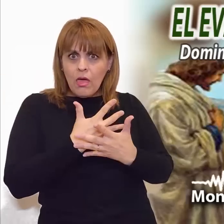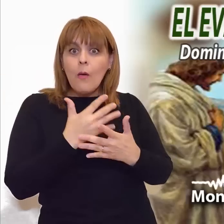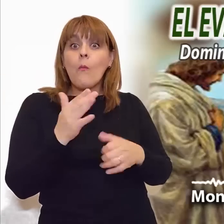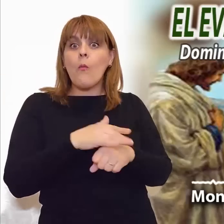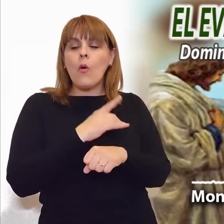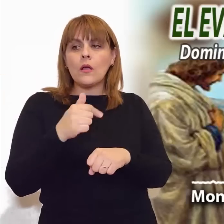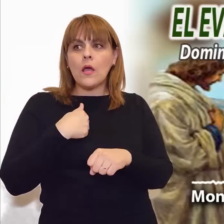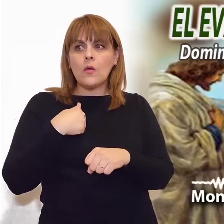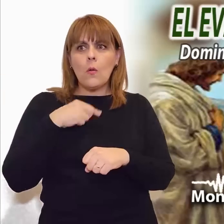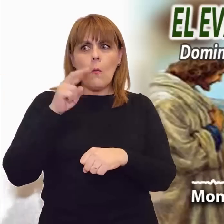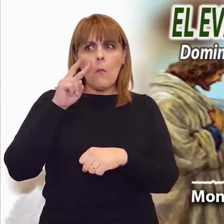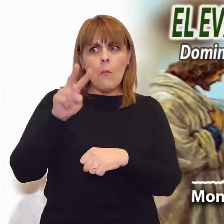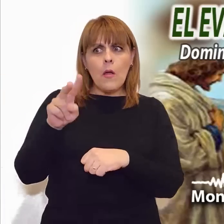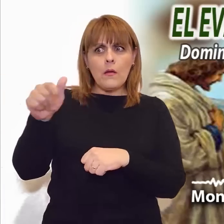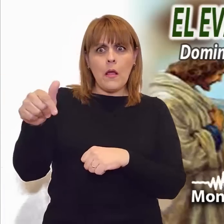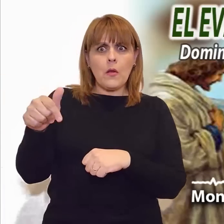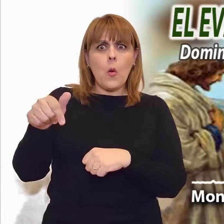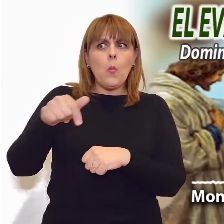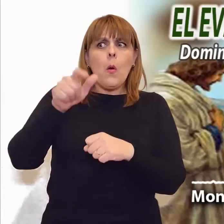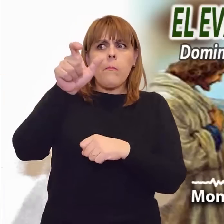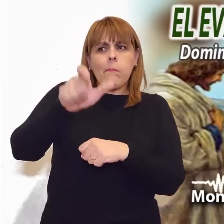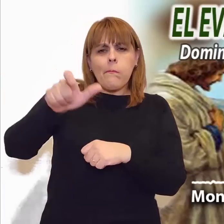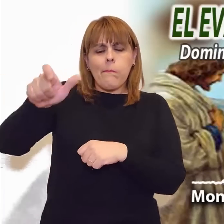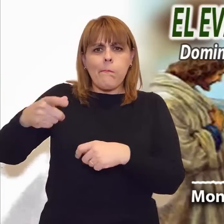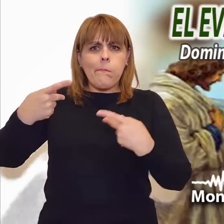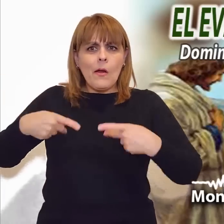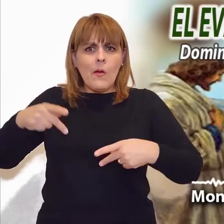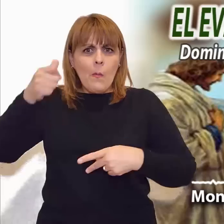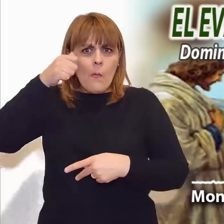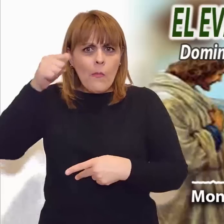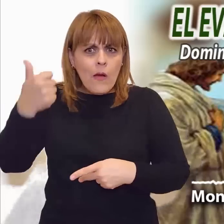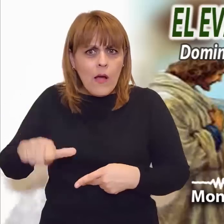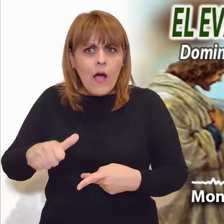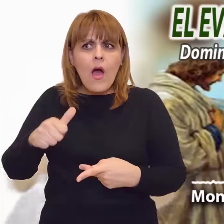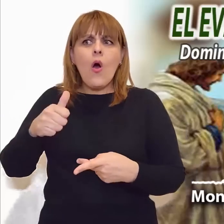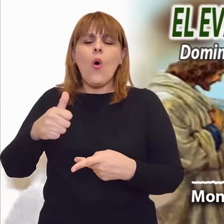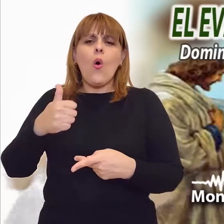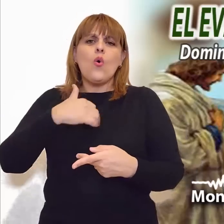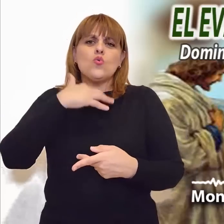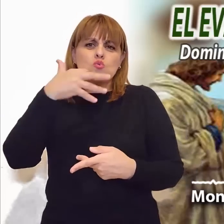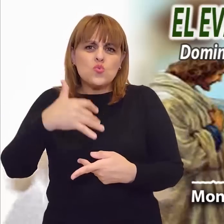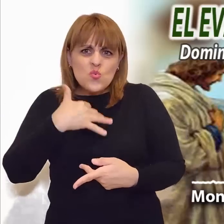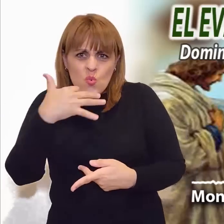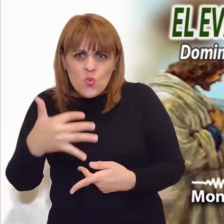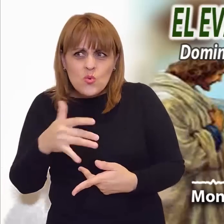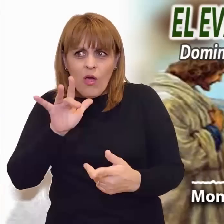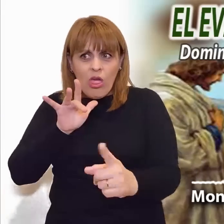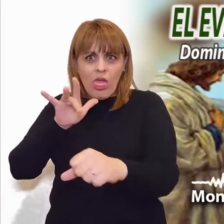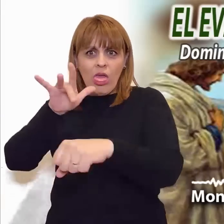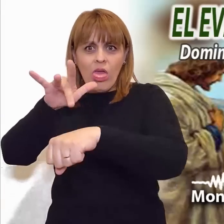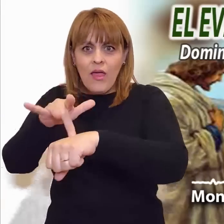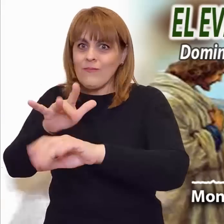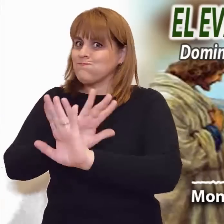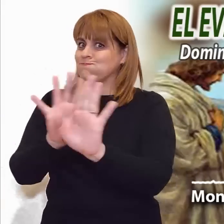y destruyen. ¿Cuántas condenas simplemente porque son diferentes? En abierta